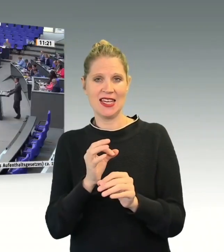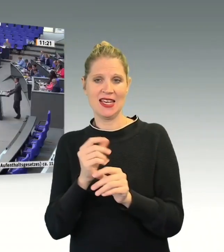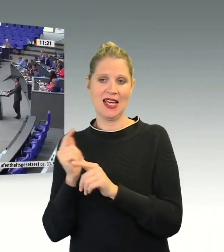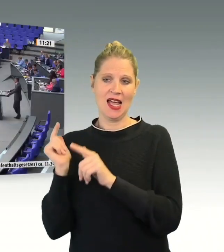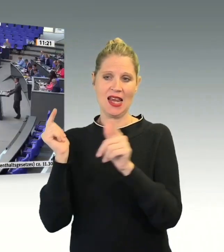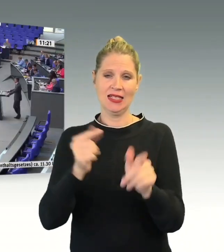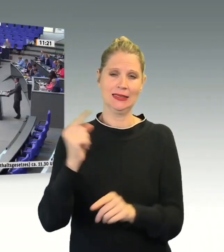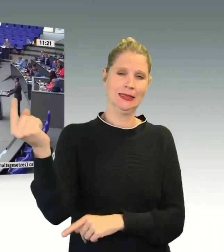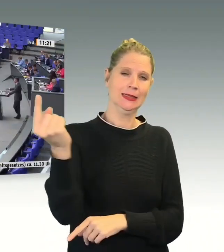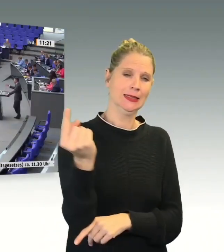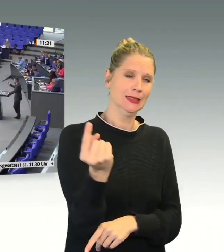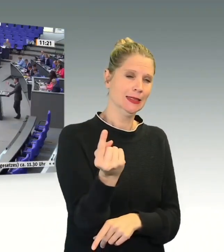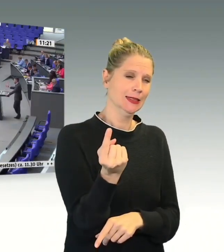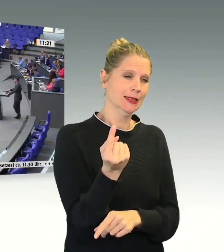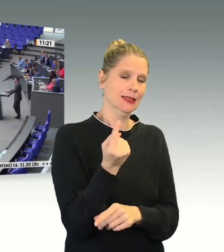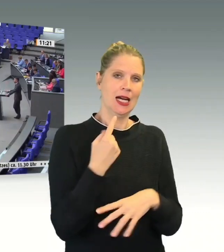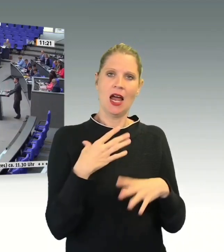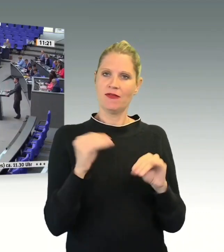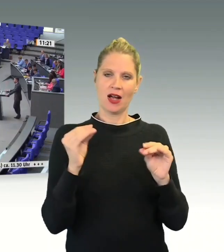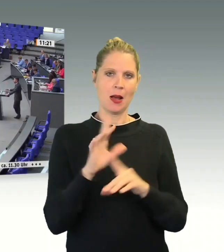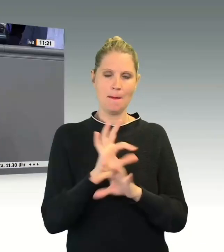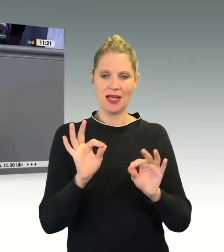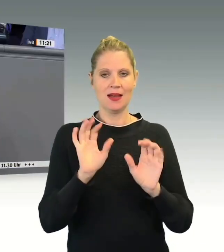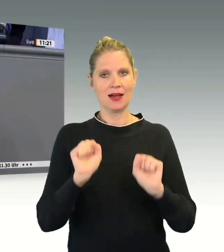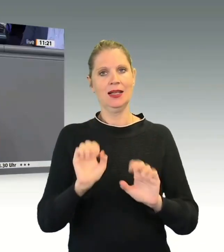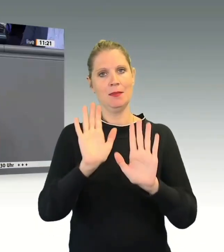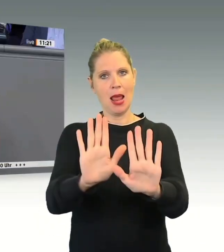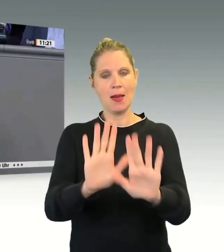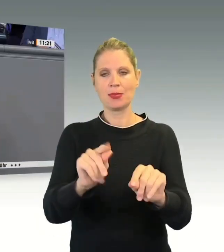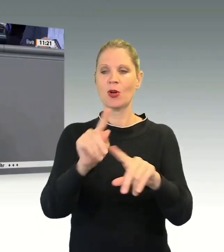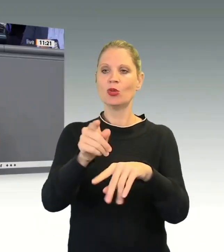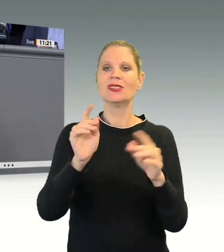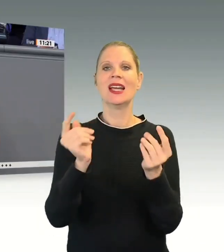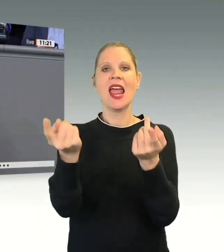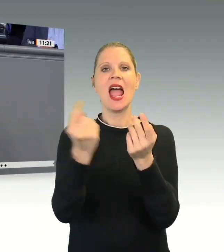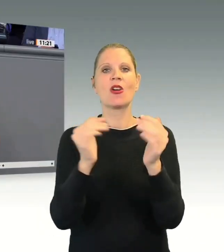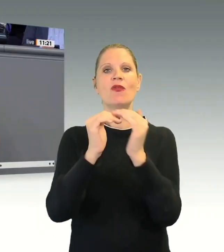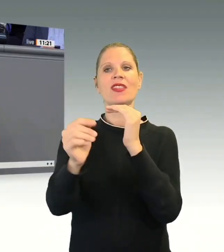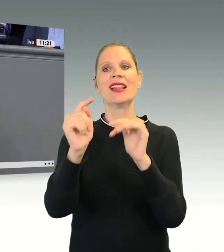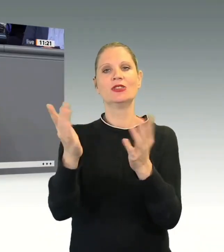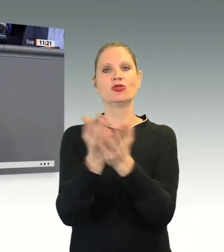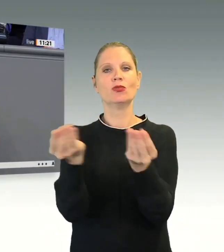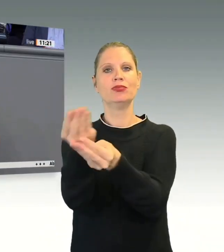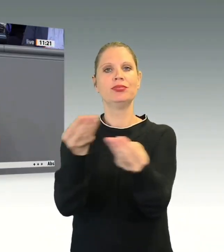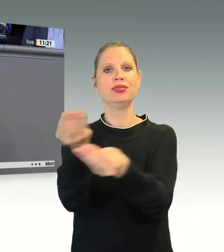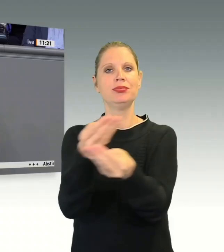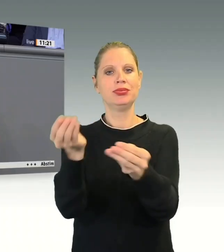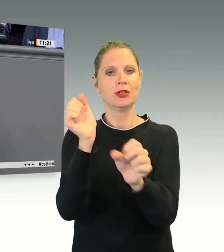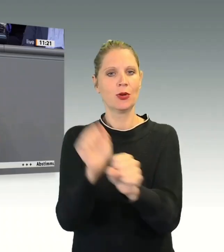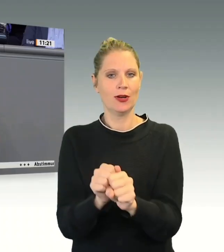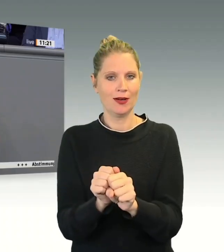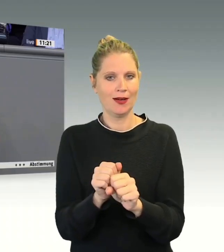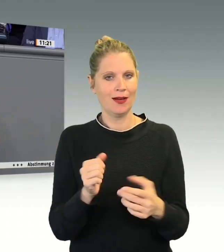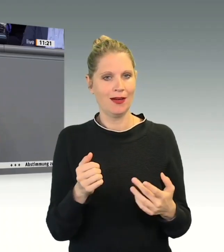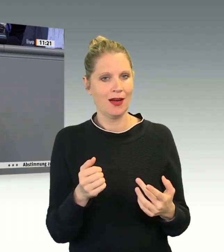beschreiben. Sie reden immer über Abschiebungen. Aber Sie reden überhaupt nicht darüber, dass Sie auch eine Zusammenarbeit brauchen mit den Staaten,